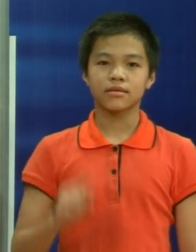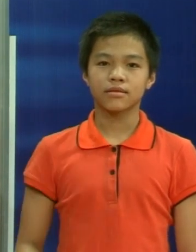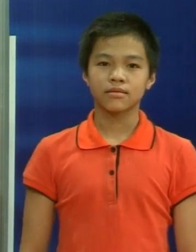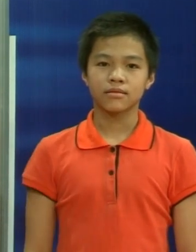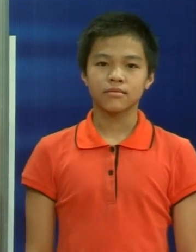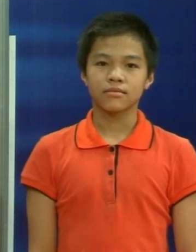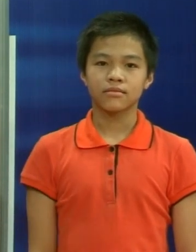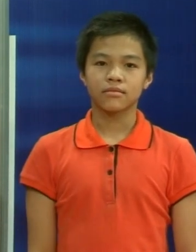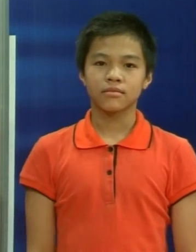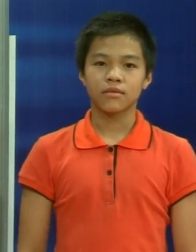Bạn thích ăn gì nào